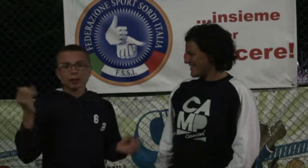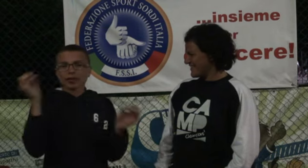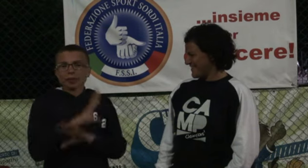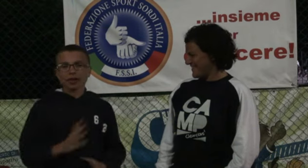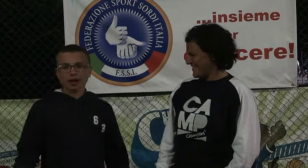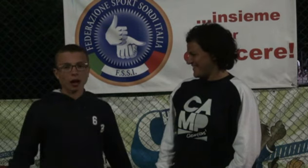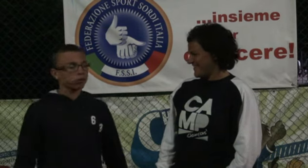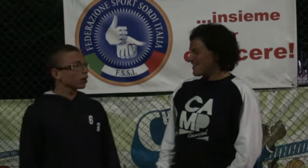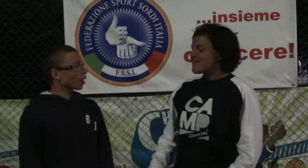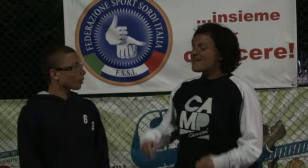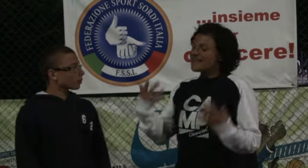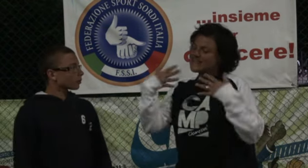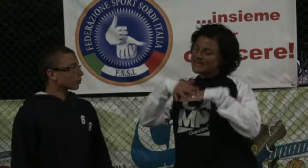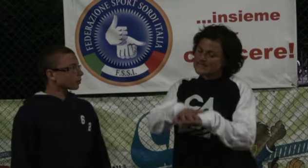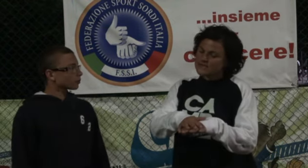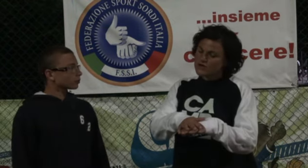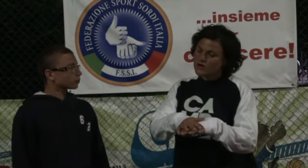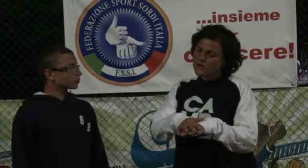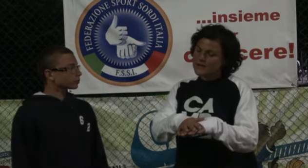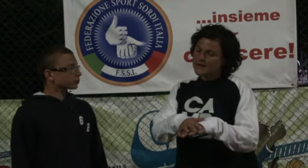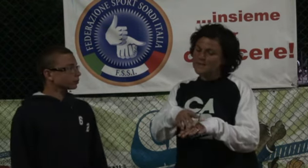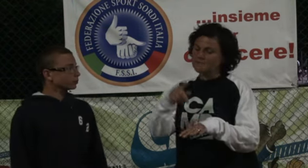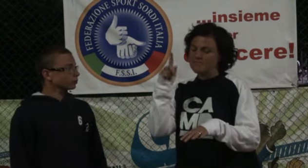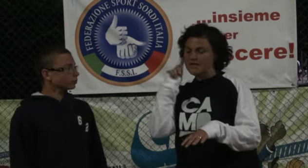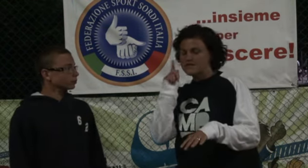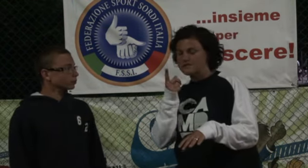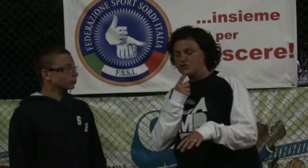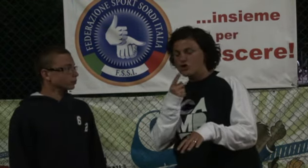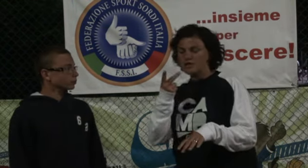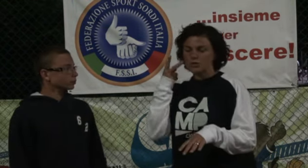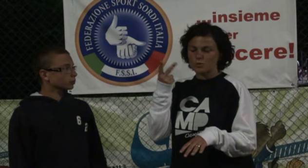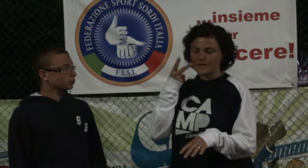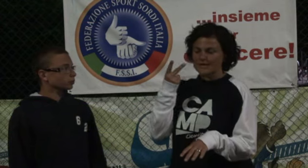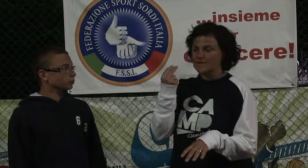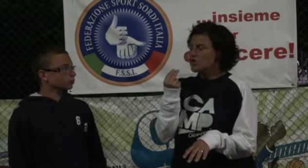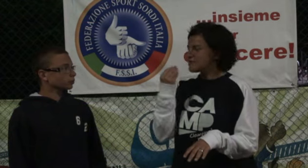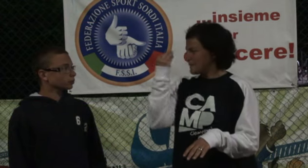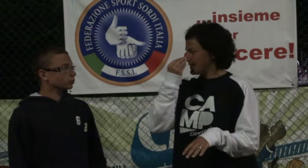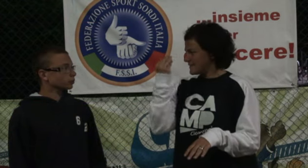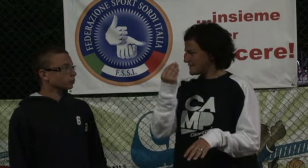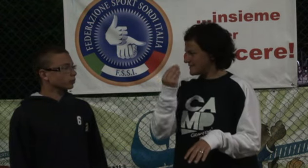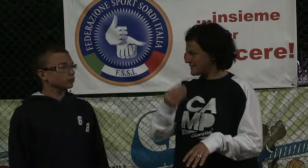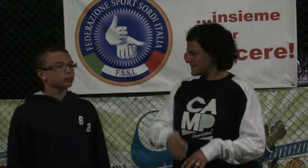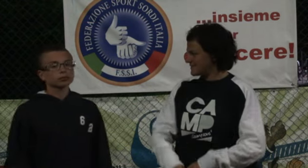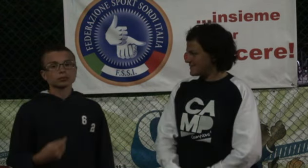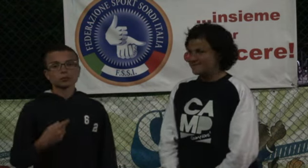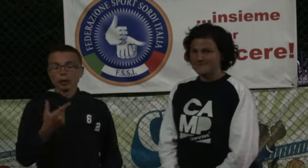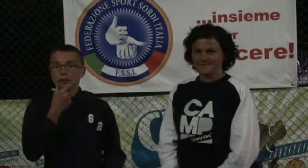perfettamente ragione, è indimenticabile per me questa settimana. Ma l'integrazione tra sordi e udenti, tu cosa ne